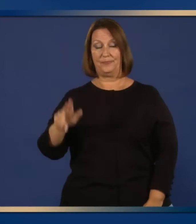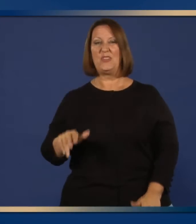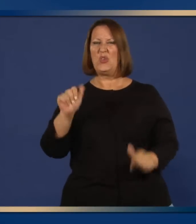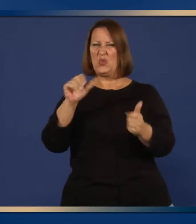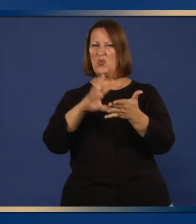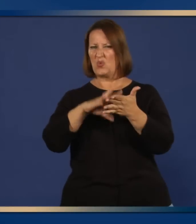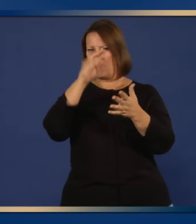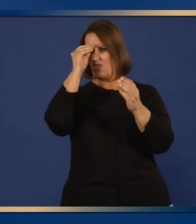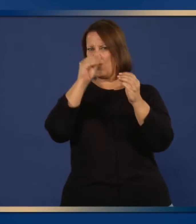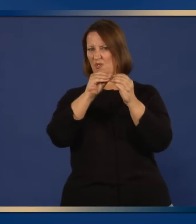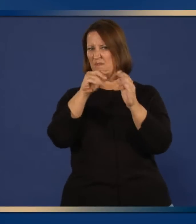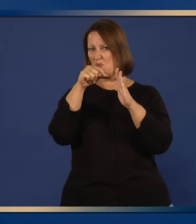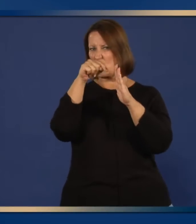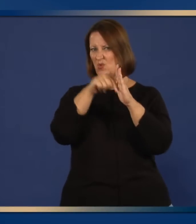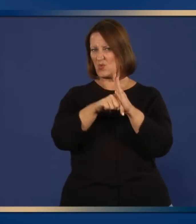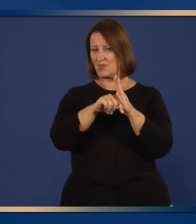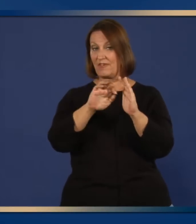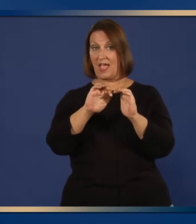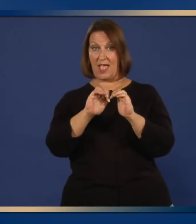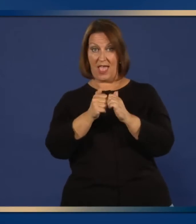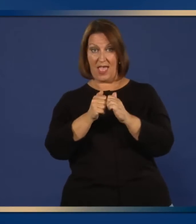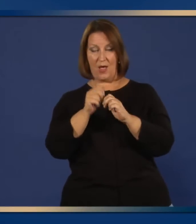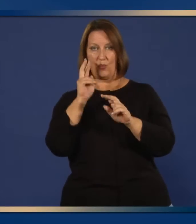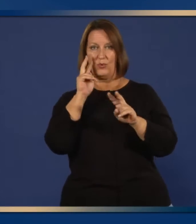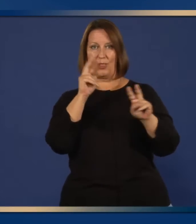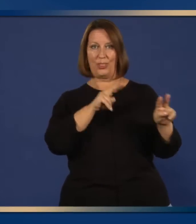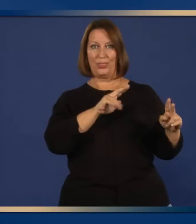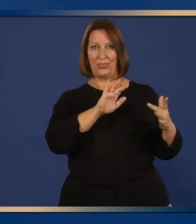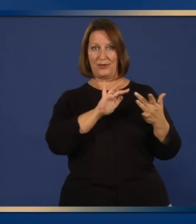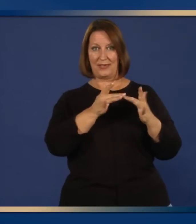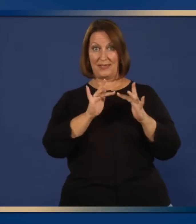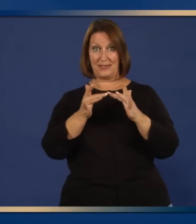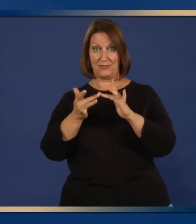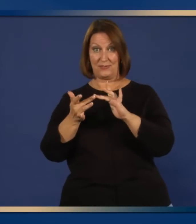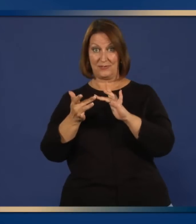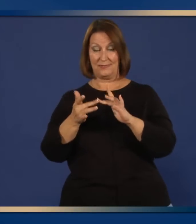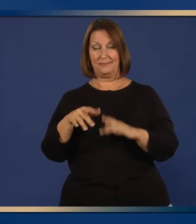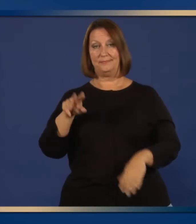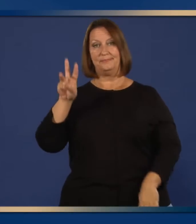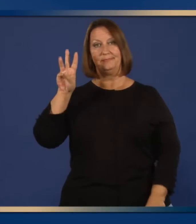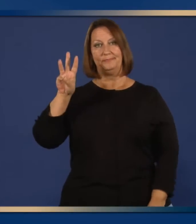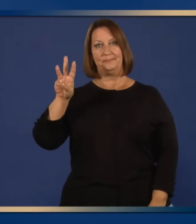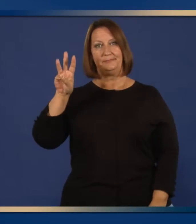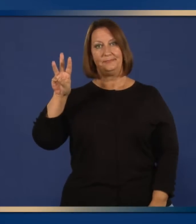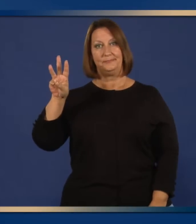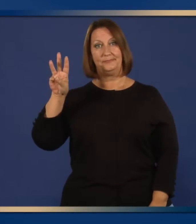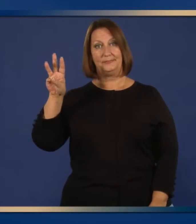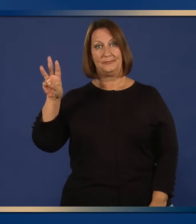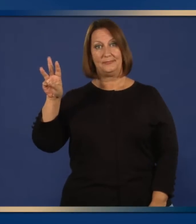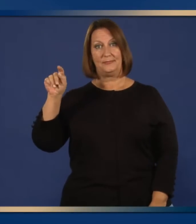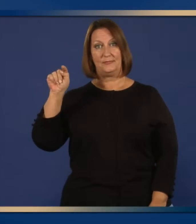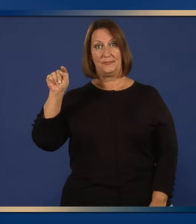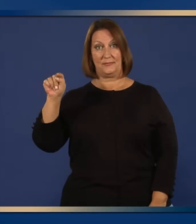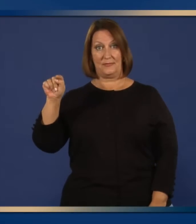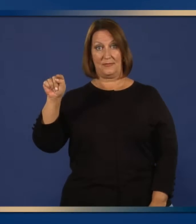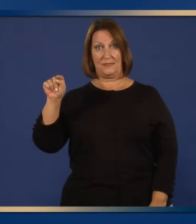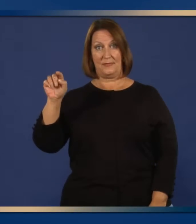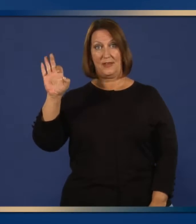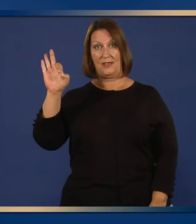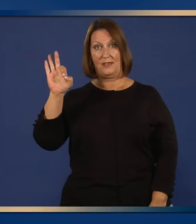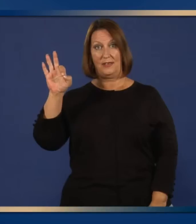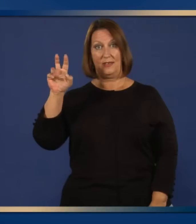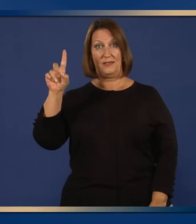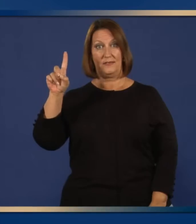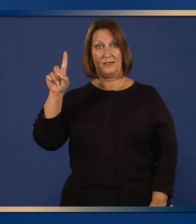El prospecto aprobado por los FDA en el Zanamivir se puede encontrar a través de